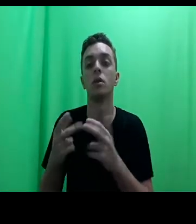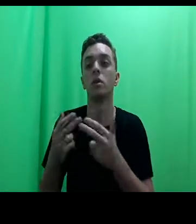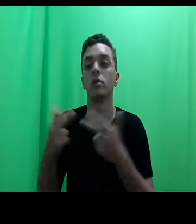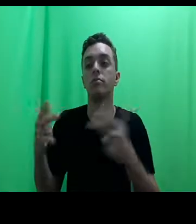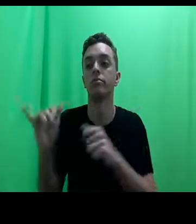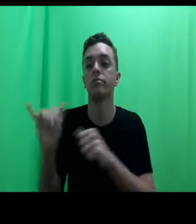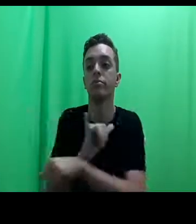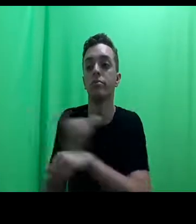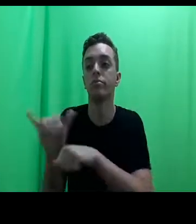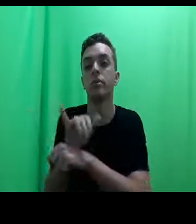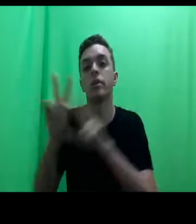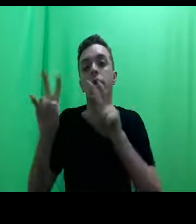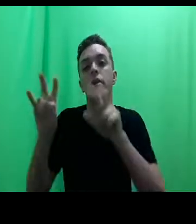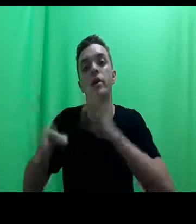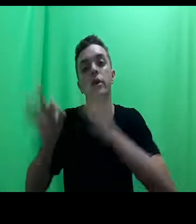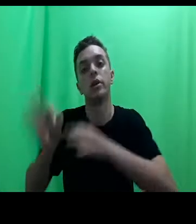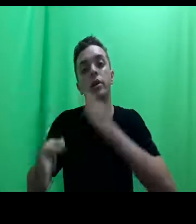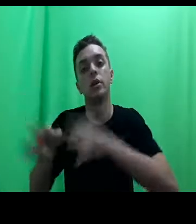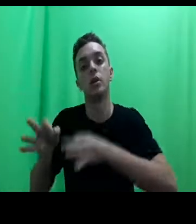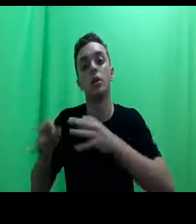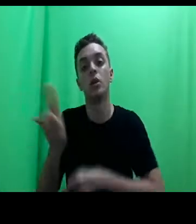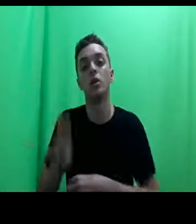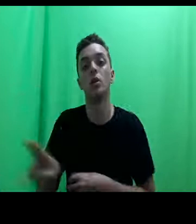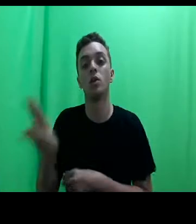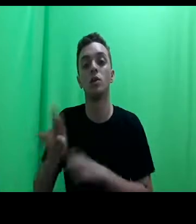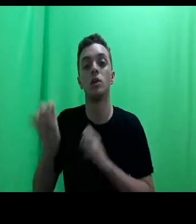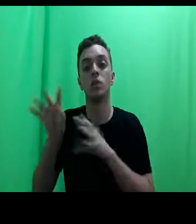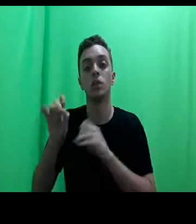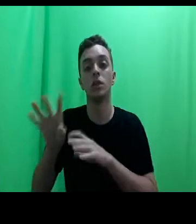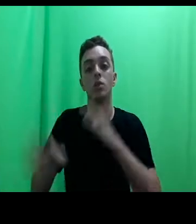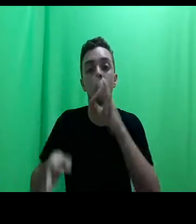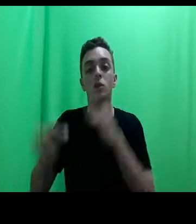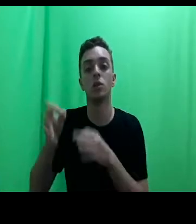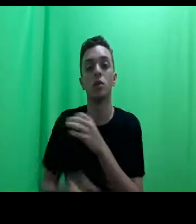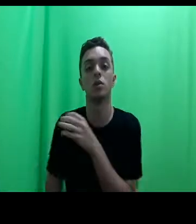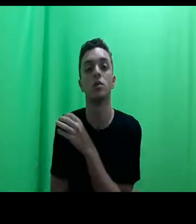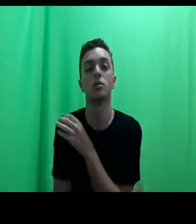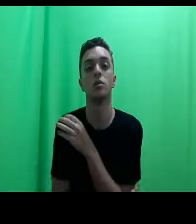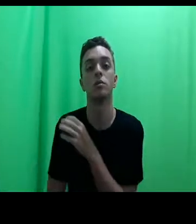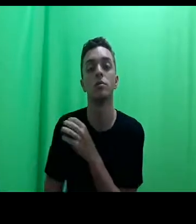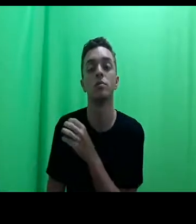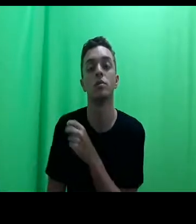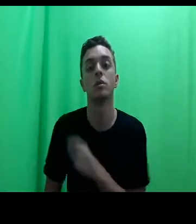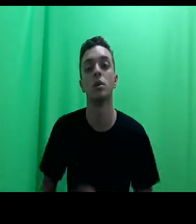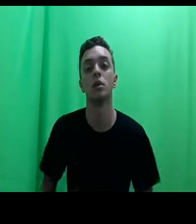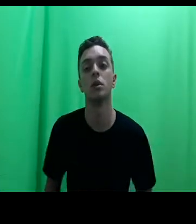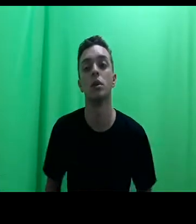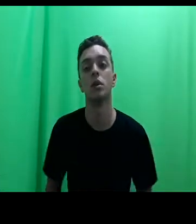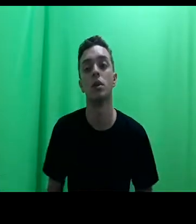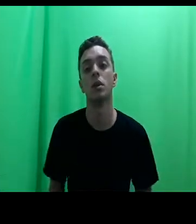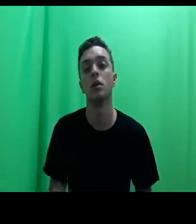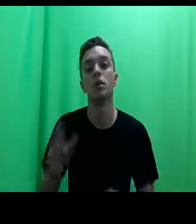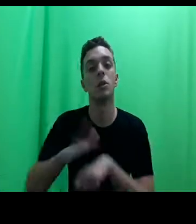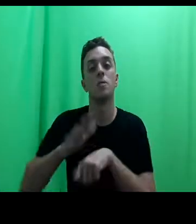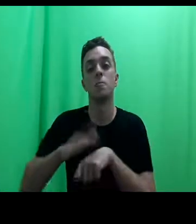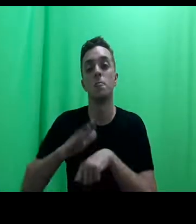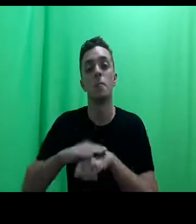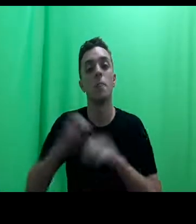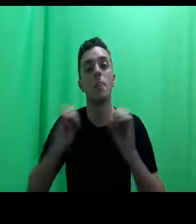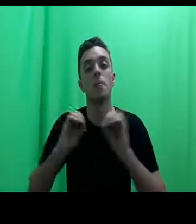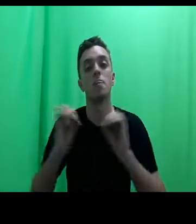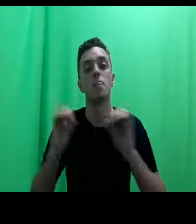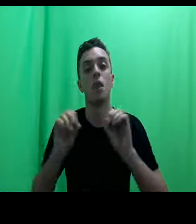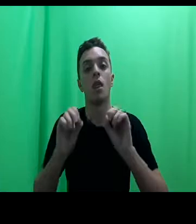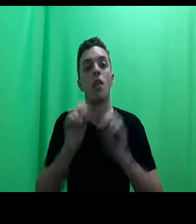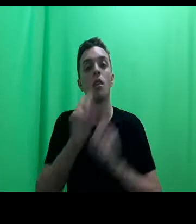advocacia e usando o ensino jurídico e não fazem uma replicação,